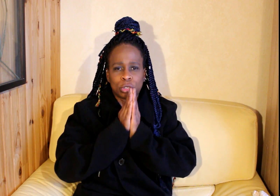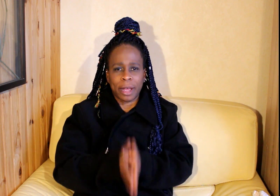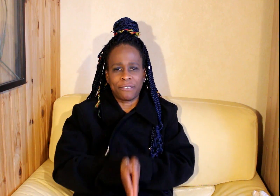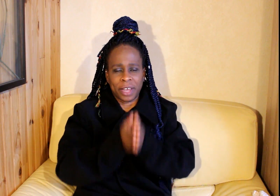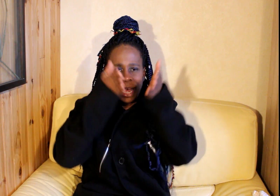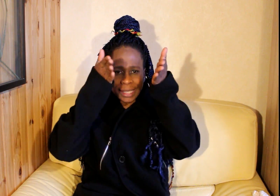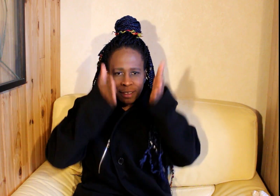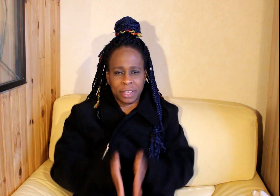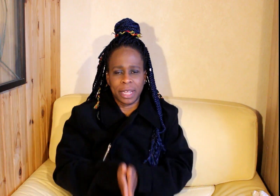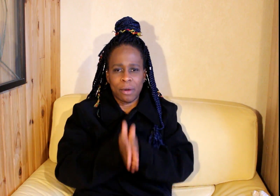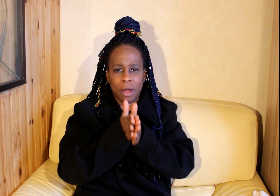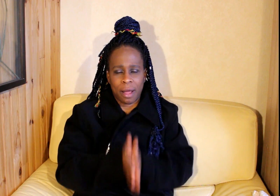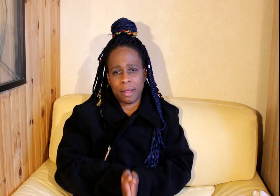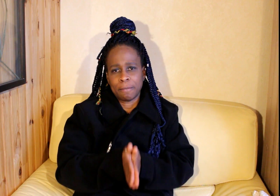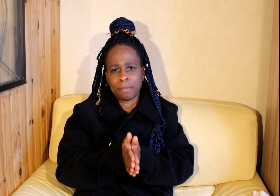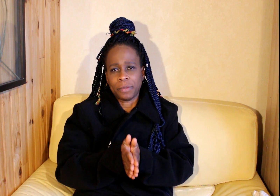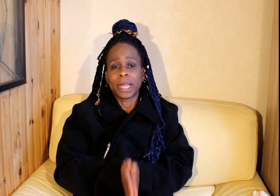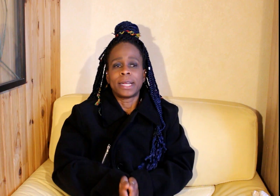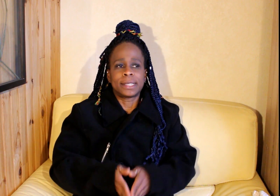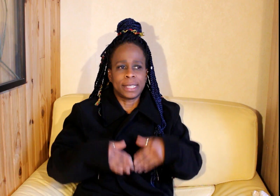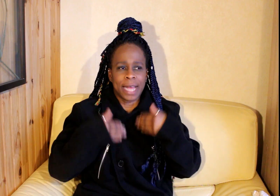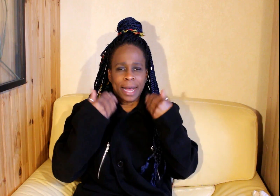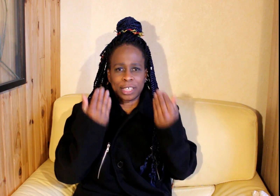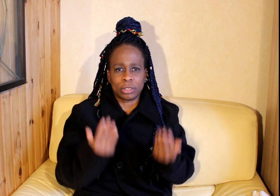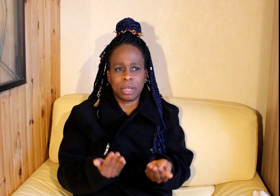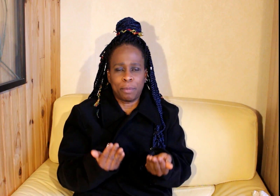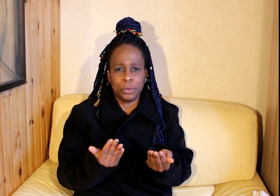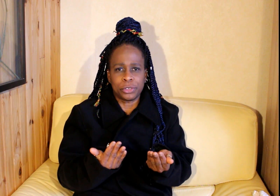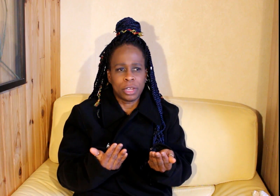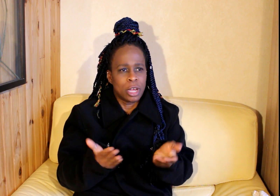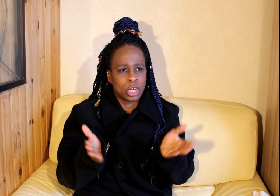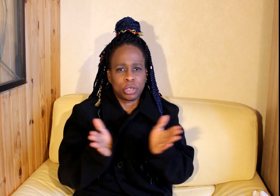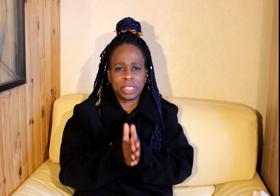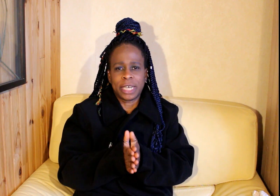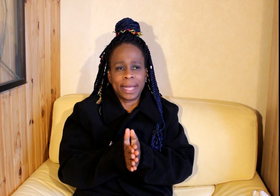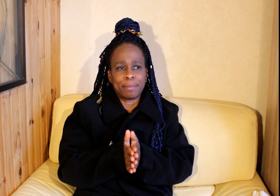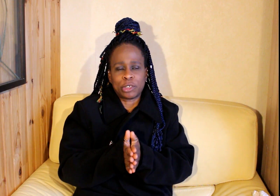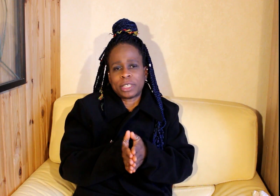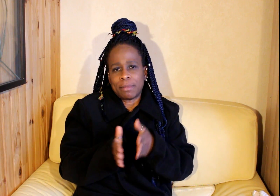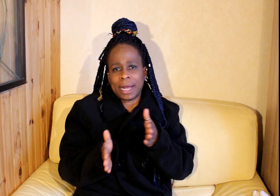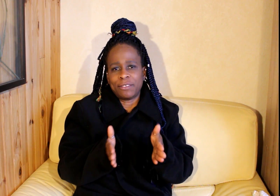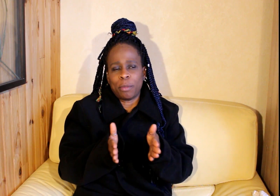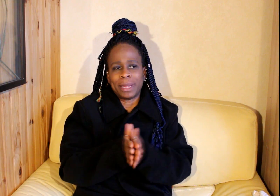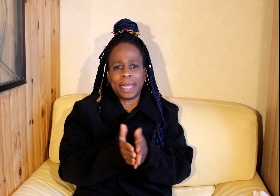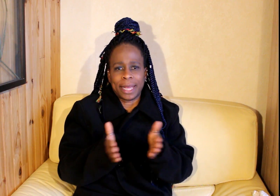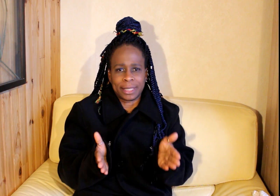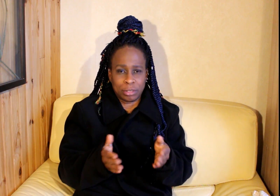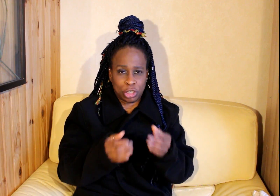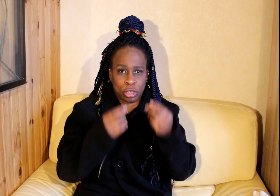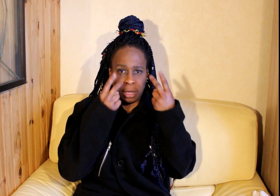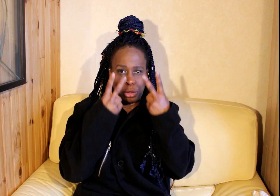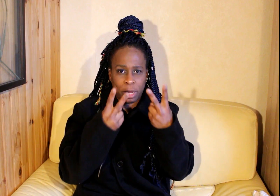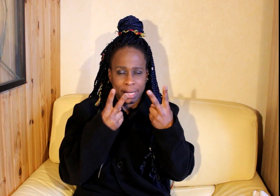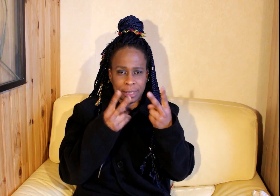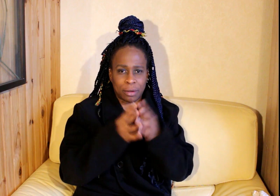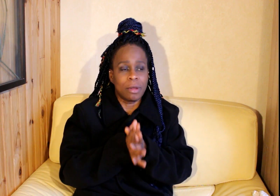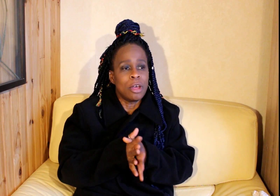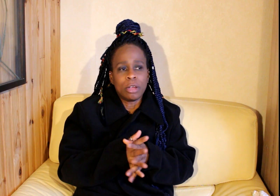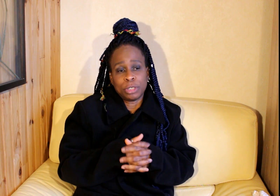soit référé à cette vidéo là S'il y a quelque chose en plus, je dirai parce que ça m'arrive de mettre des questions si je mets deux questions, je